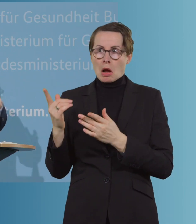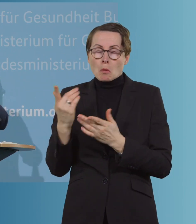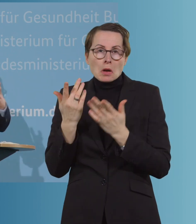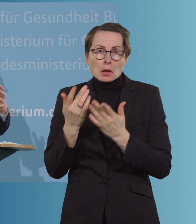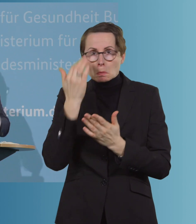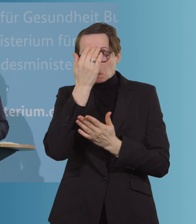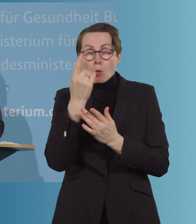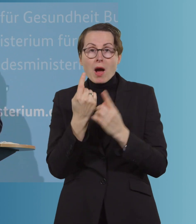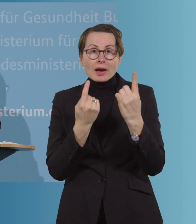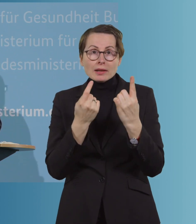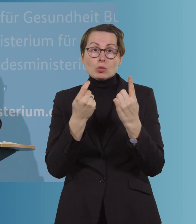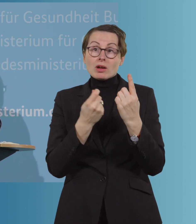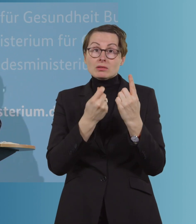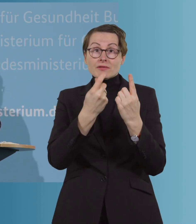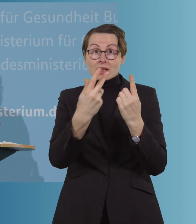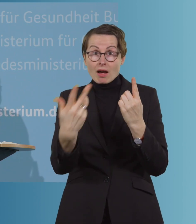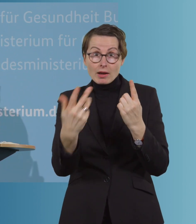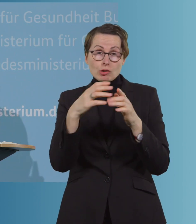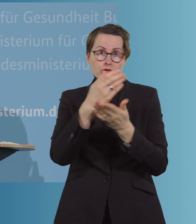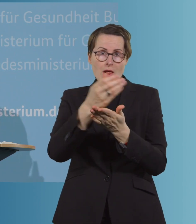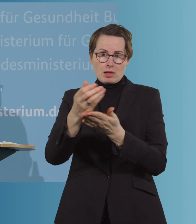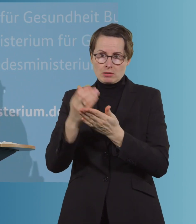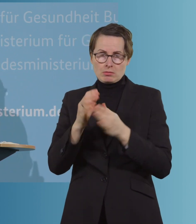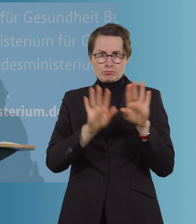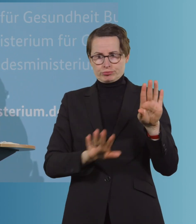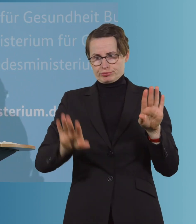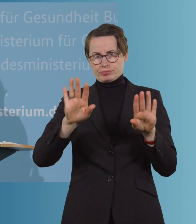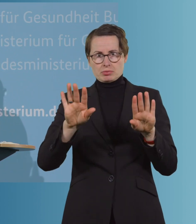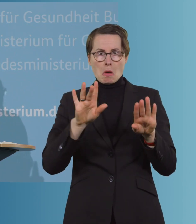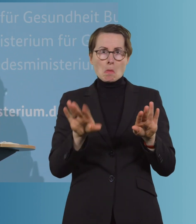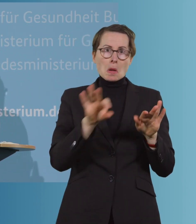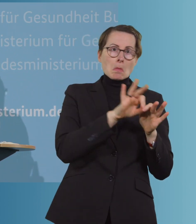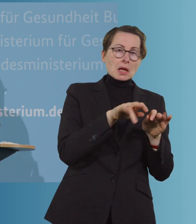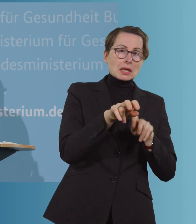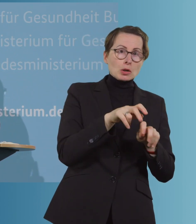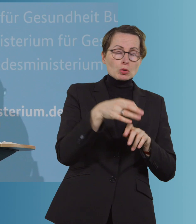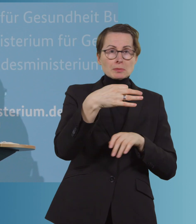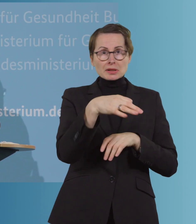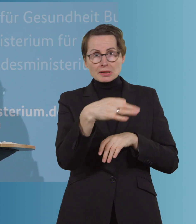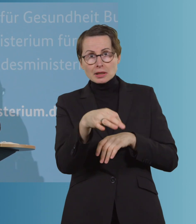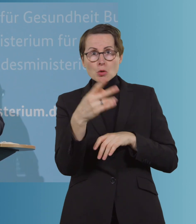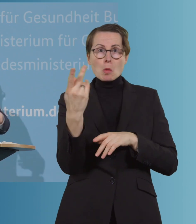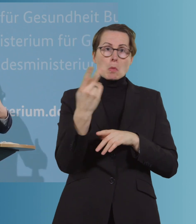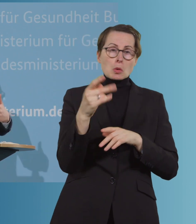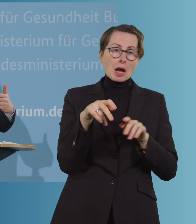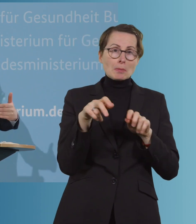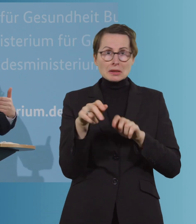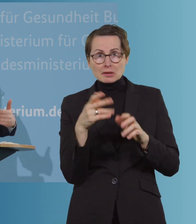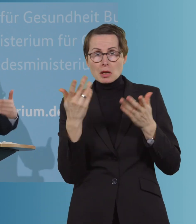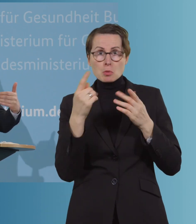zwei oder drei Stellen im Land und wo, ob sie am Regierungspräsidium oder am Ministerium oder auf anderer Ebene angesiedelt